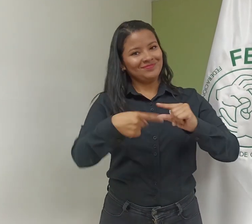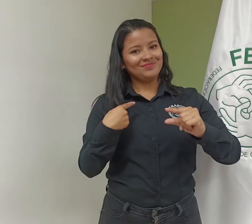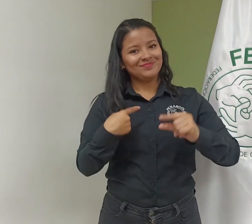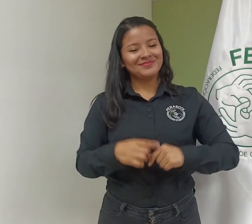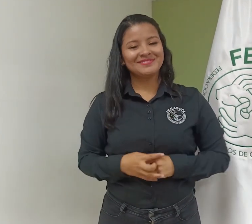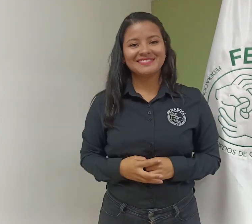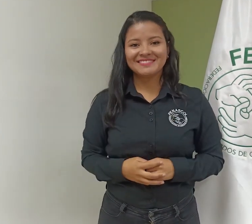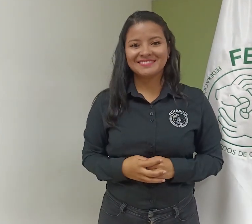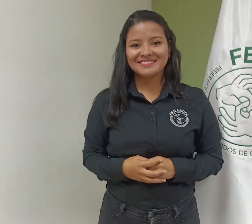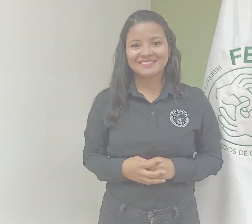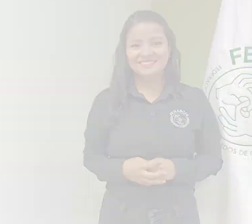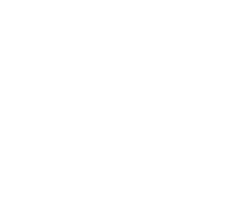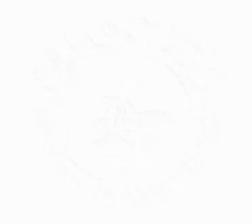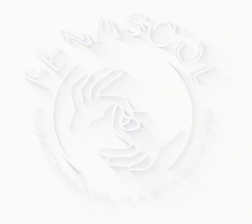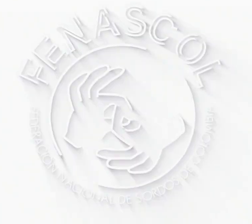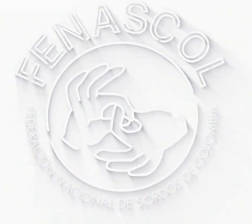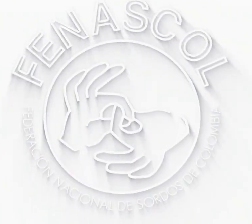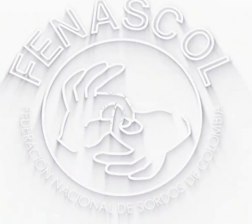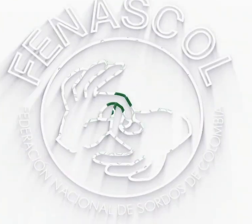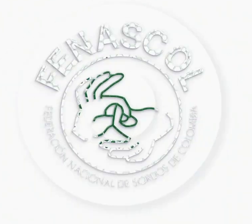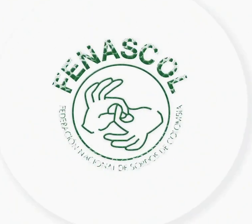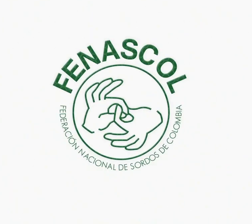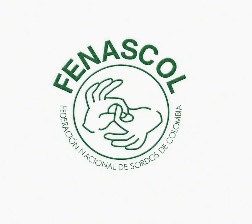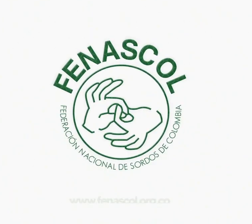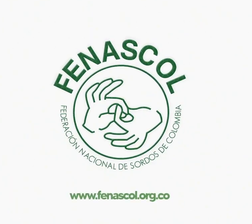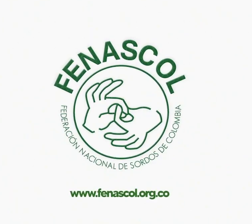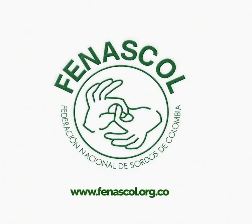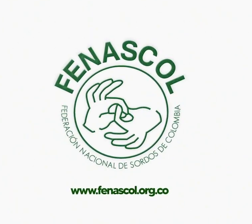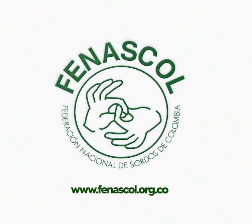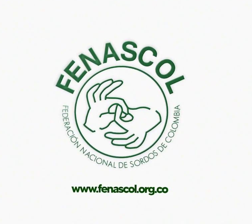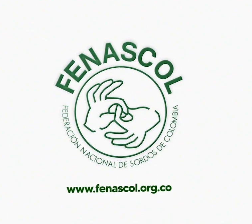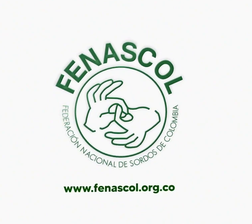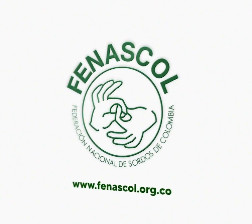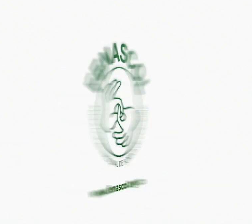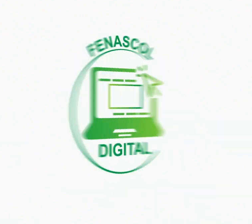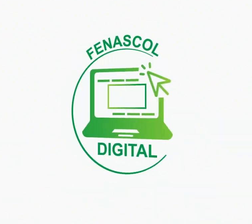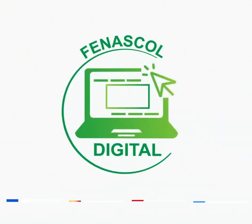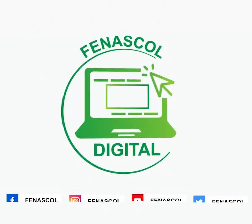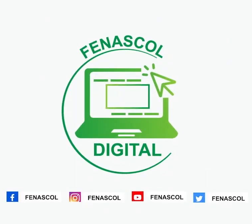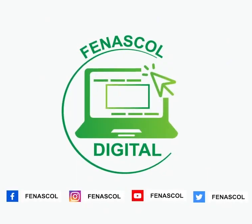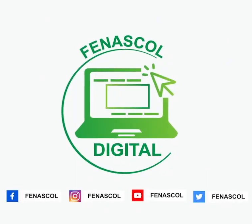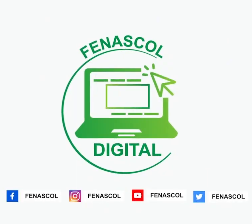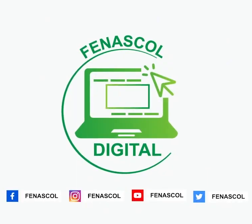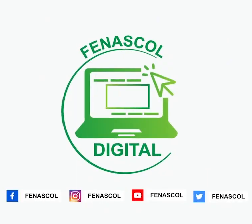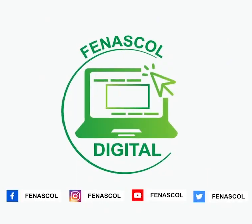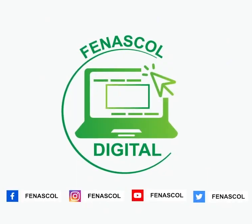pueden postularse. No. No. No. Gracias por ver el video.